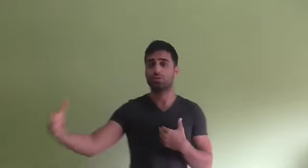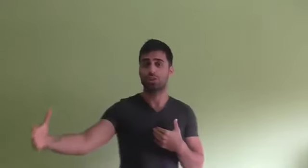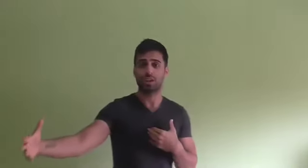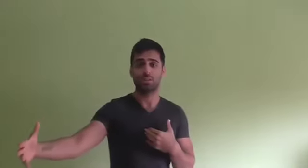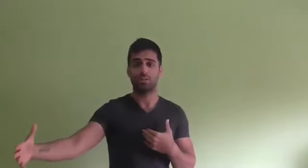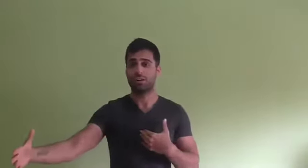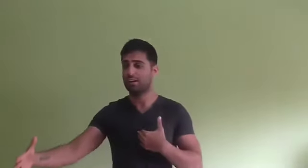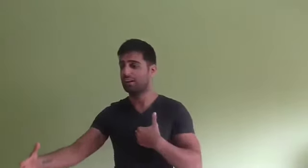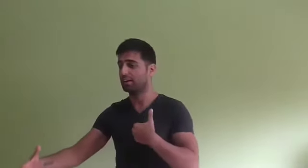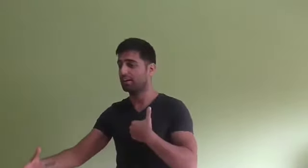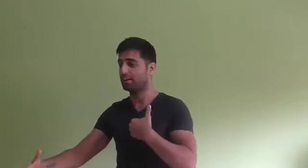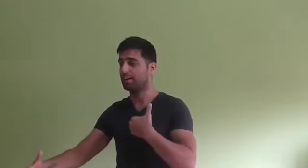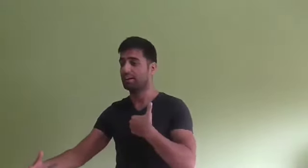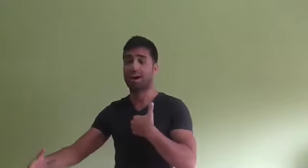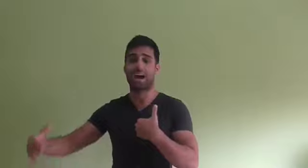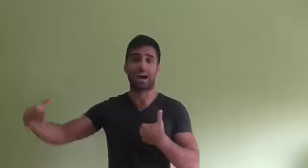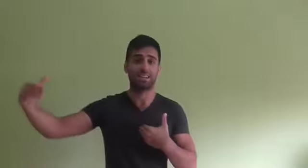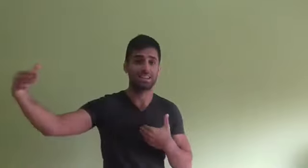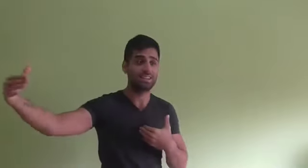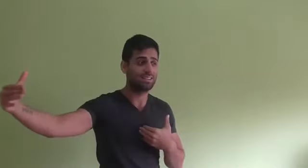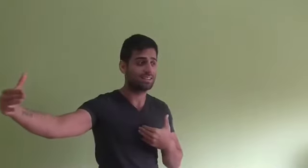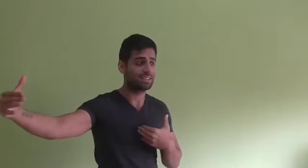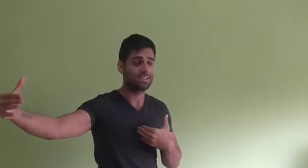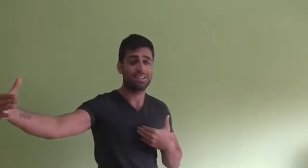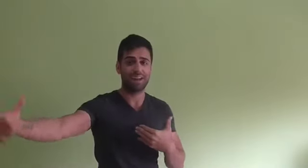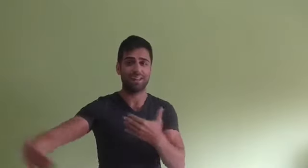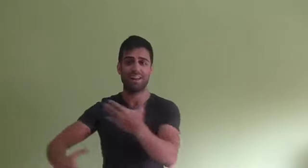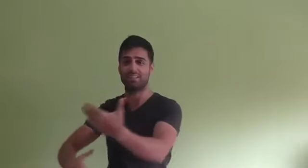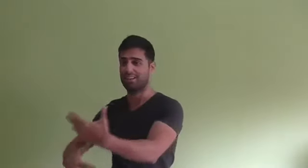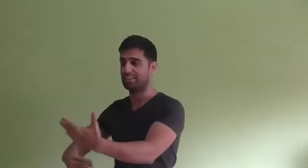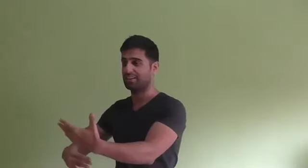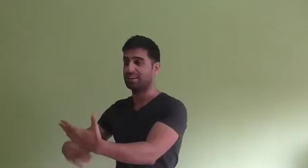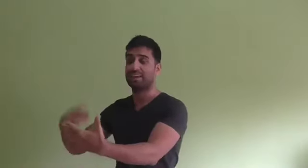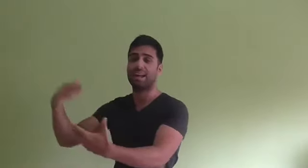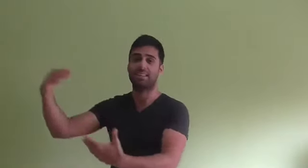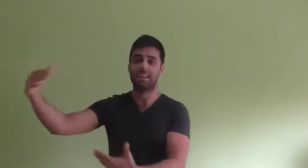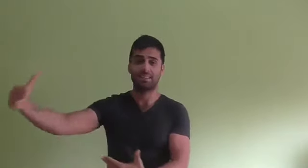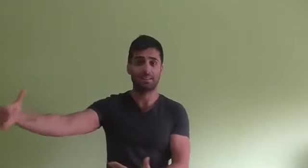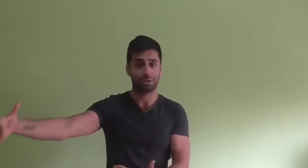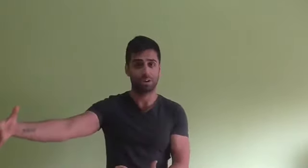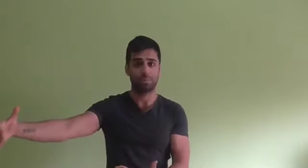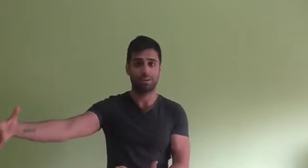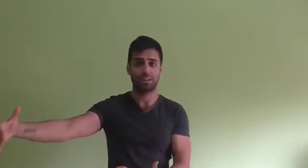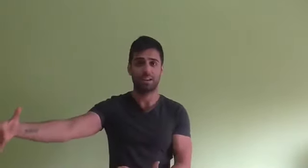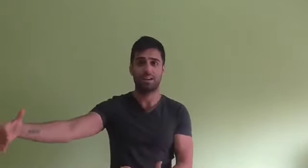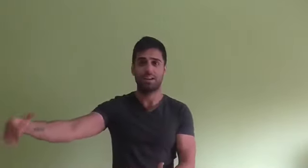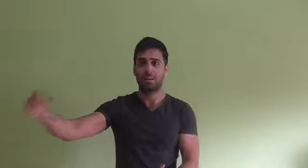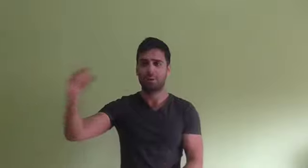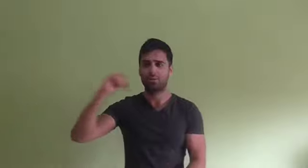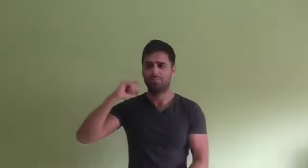has conseguido llevar adelante, sacar adelante ese proyecto empresarial, pero